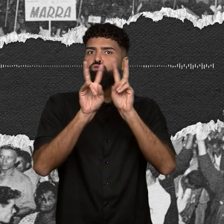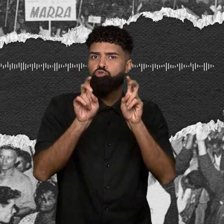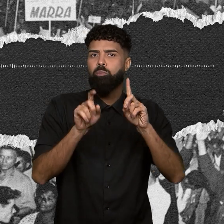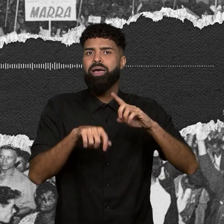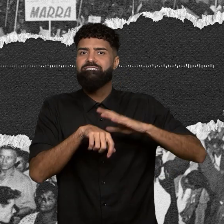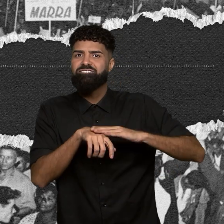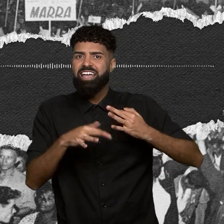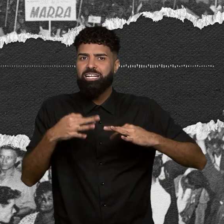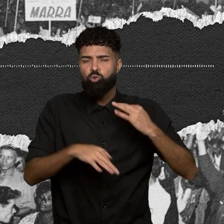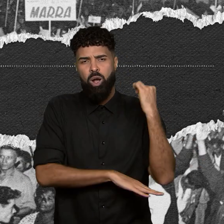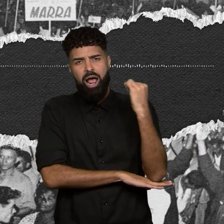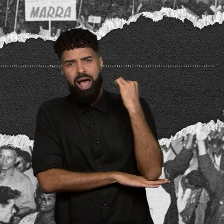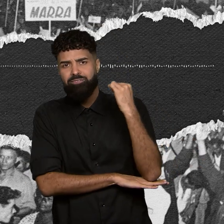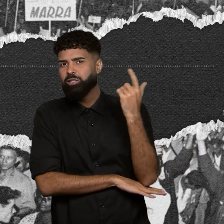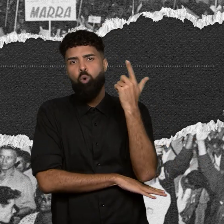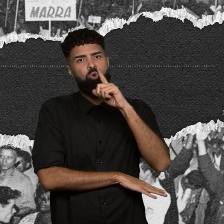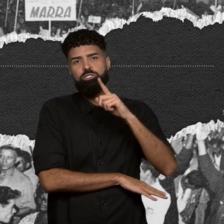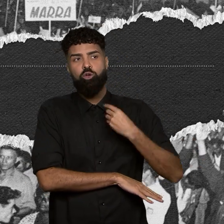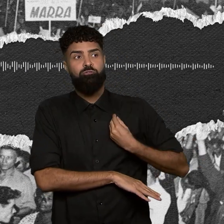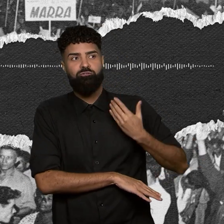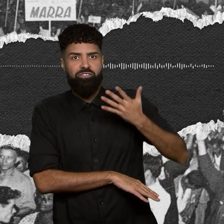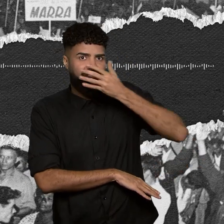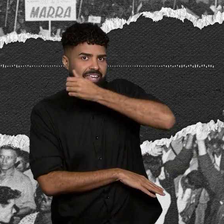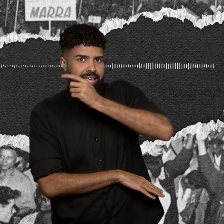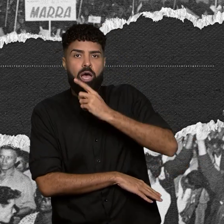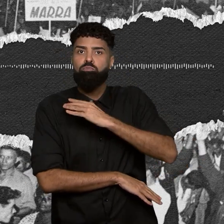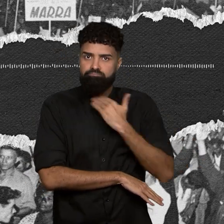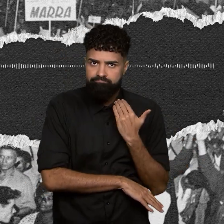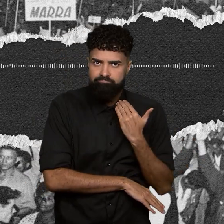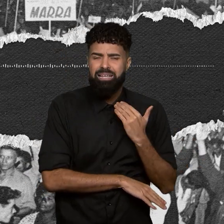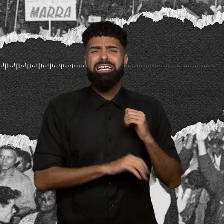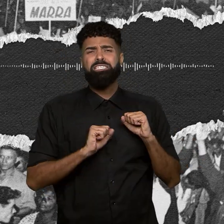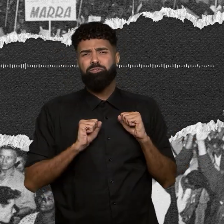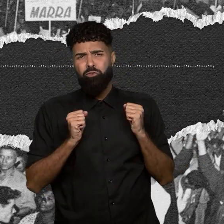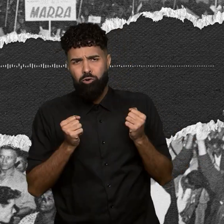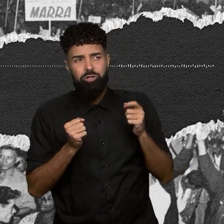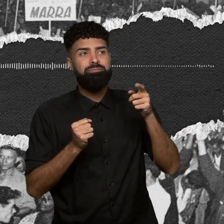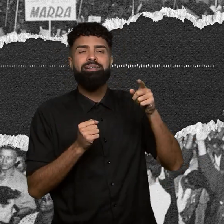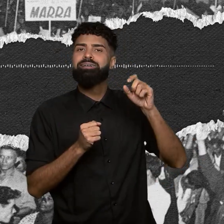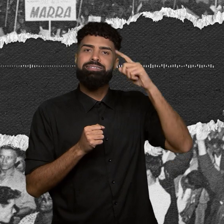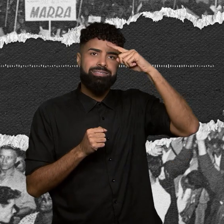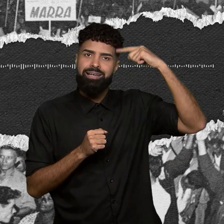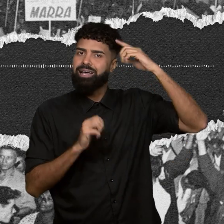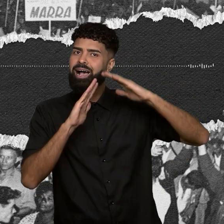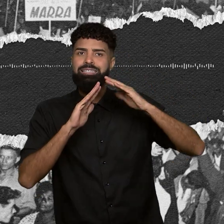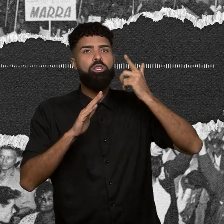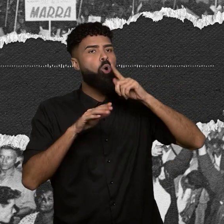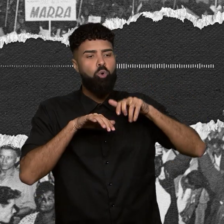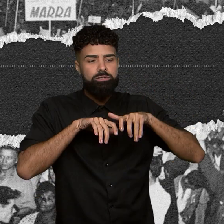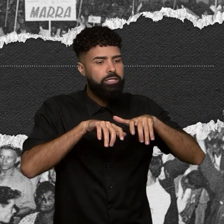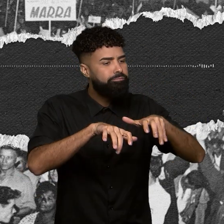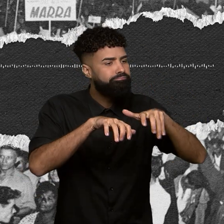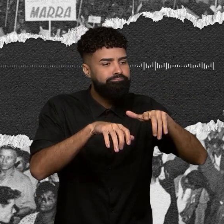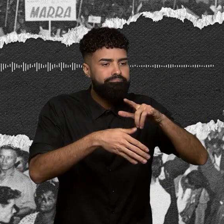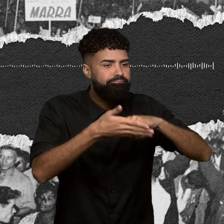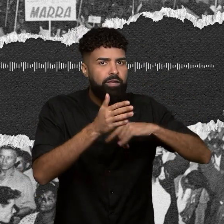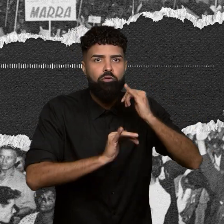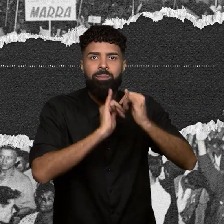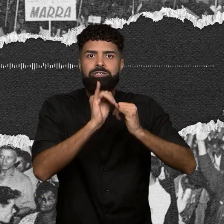graves que não conseguiram sobreviver. Mas, apesar do esforço, a Santa Casa não conseguiu localizar as informações, pois o prazo máximo para